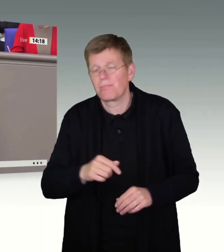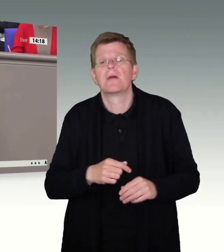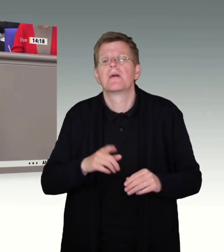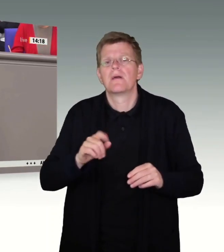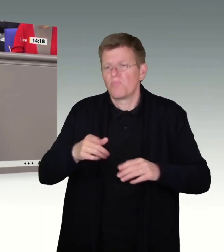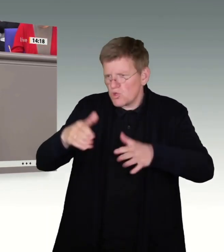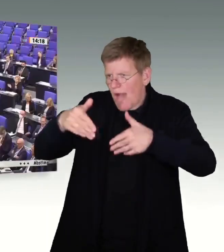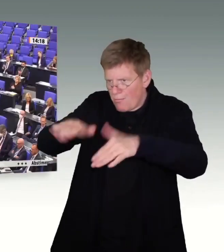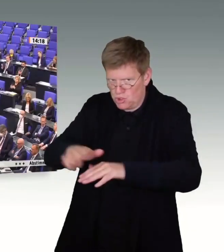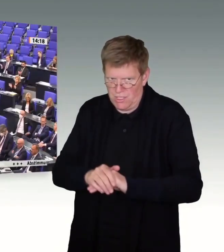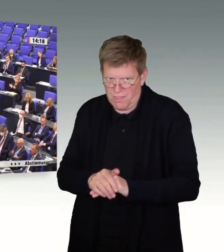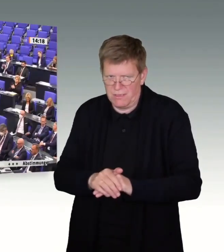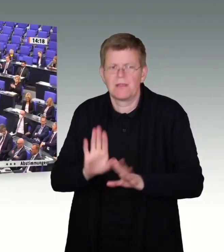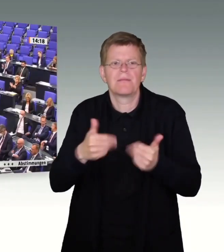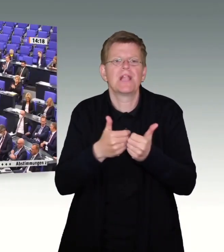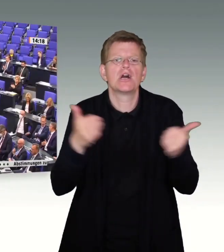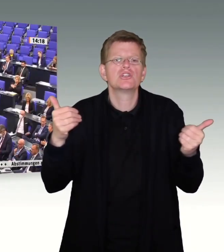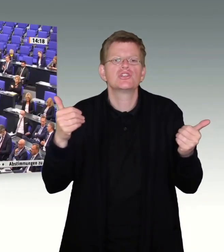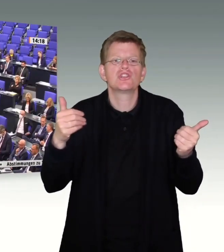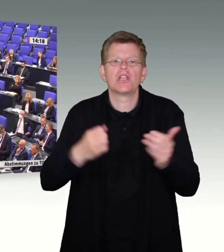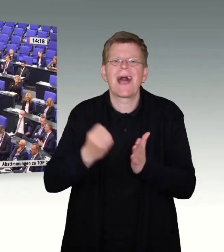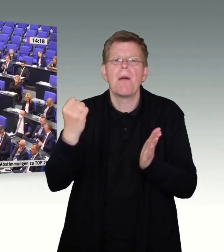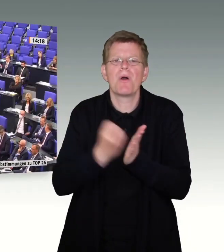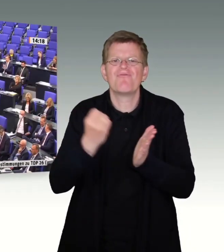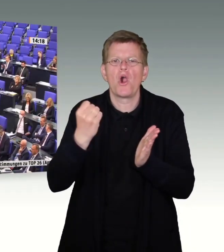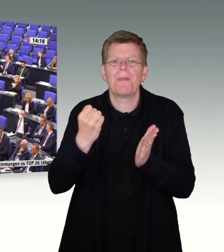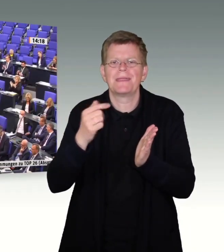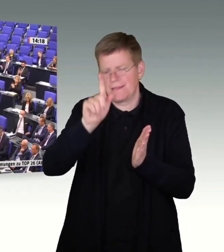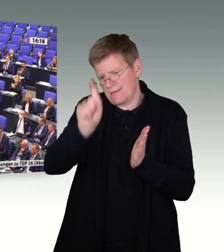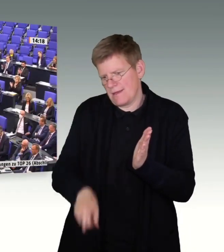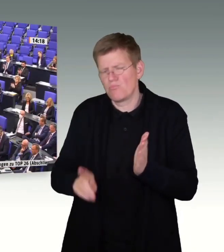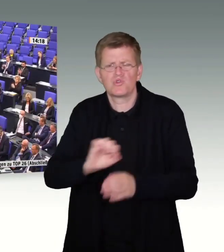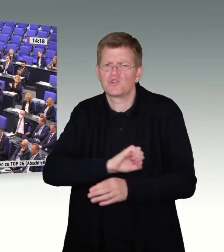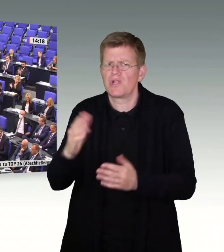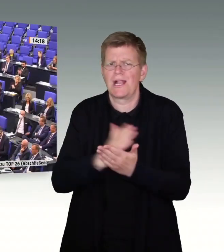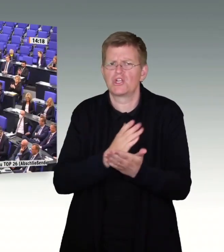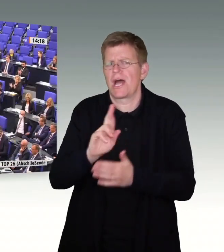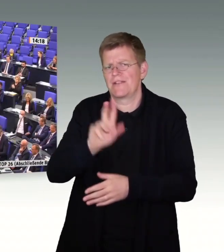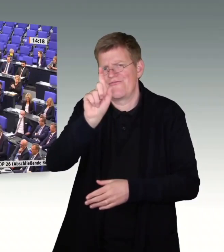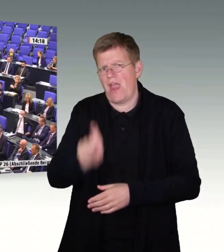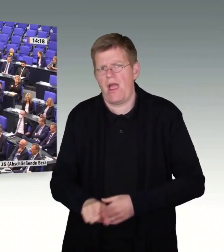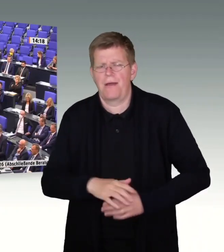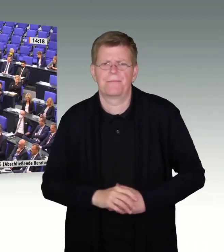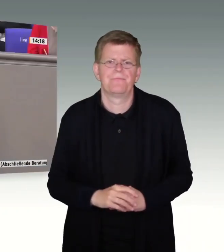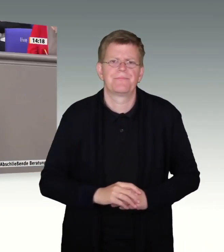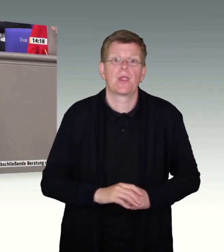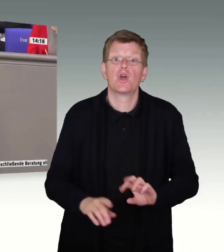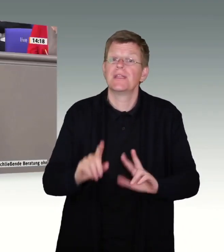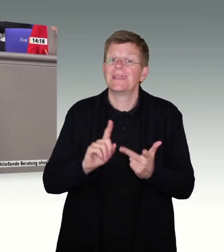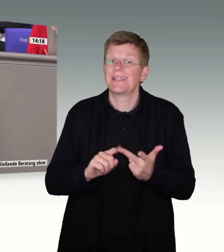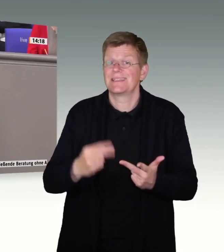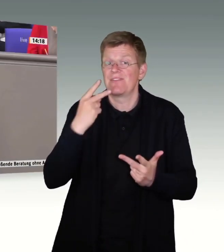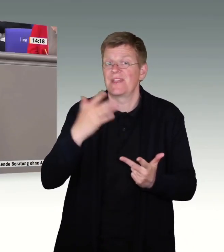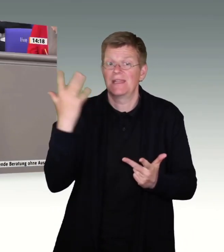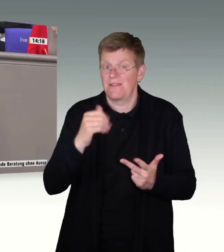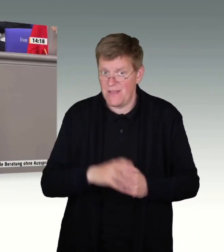nötige Sonderbevollmächtige muss deswegen zügig ernannt werden. Drittens. Und am wichtigsten aus meiner